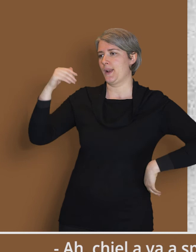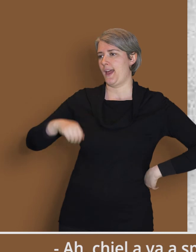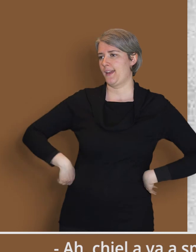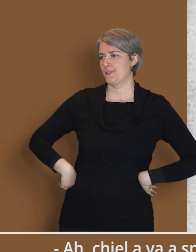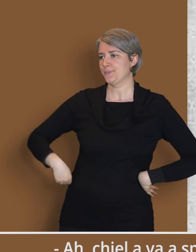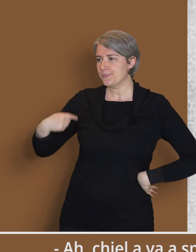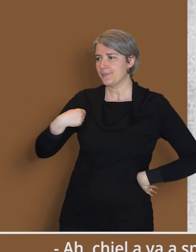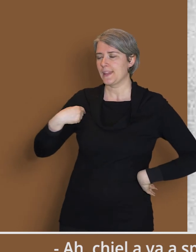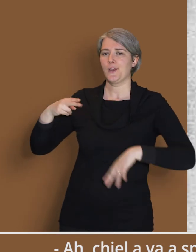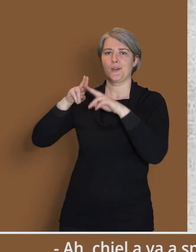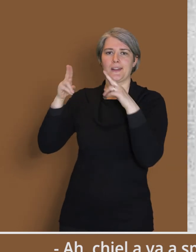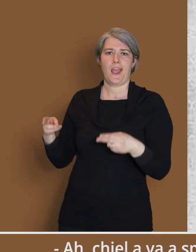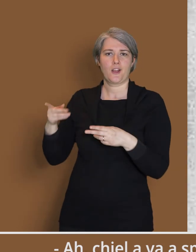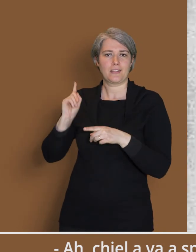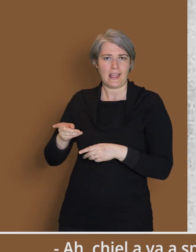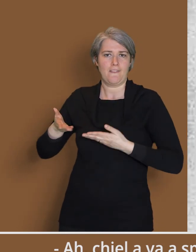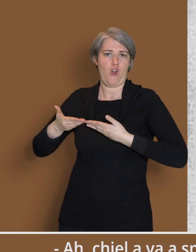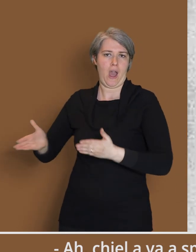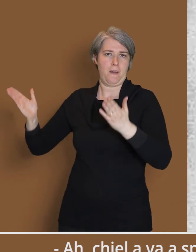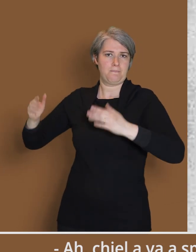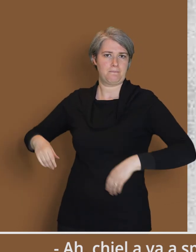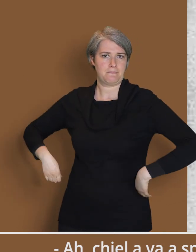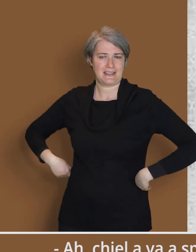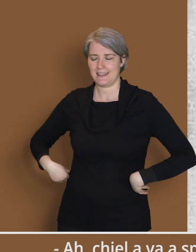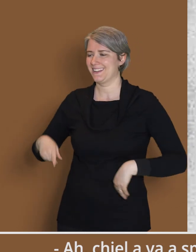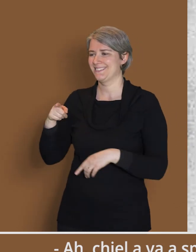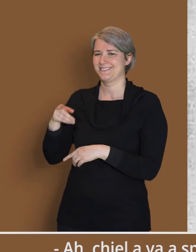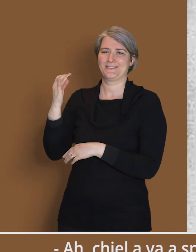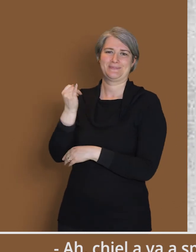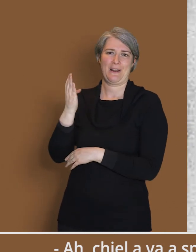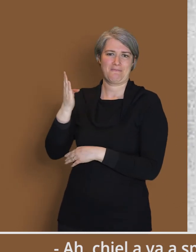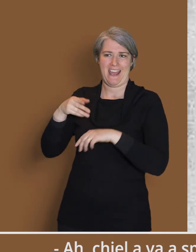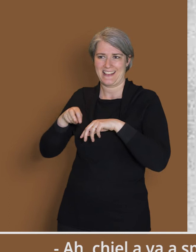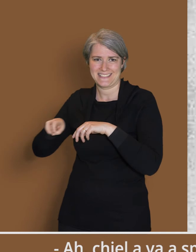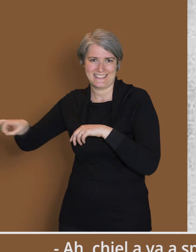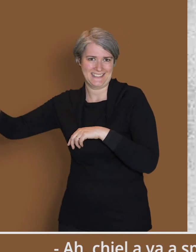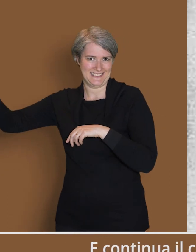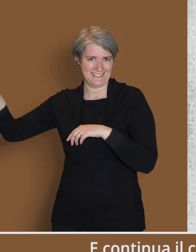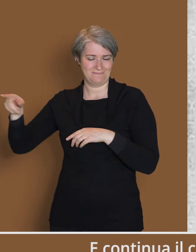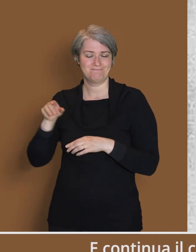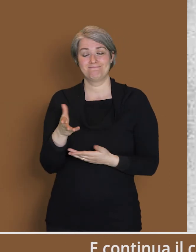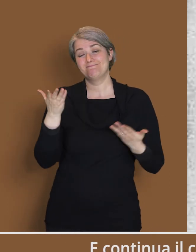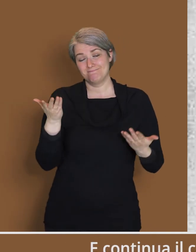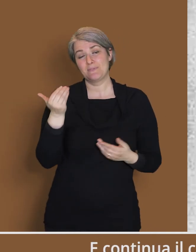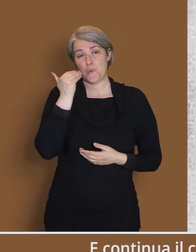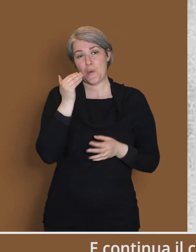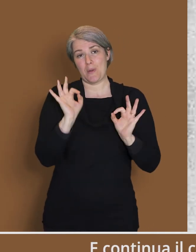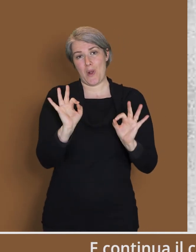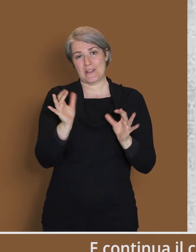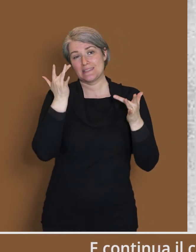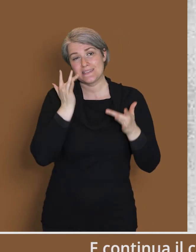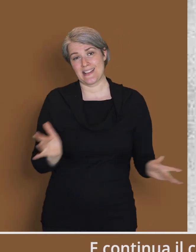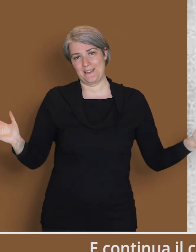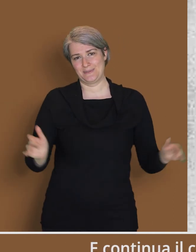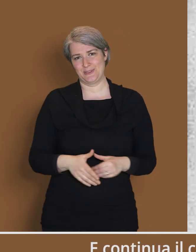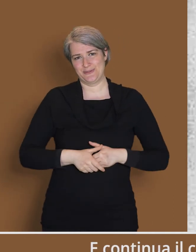spas!» gli rispose l'onorevole Giolitti. «Mi invece metu candè duerve bottega!» e continua il cammino verso